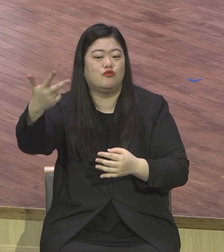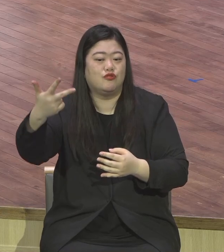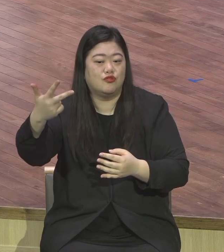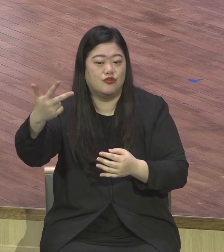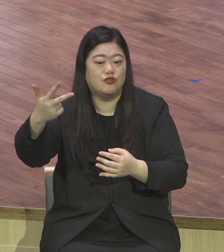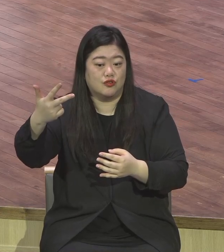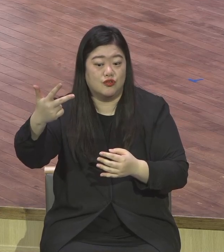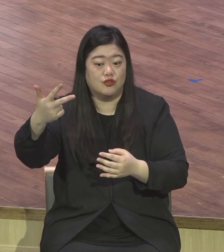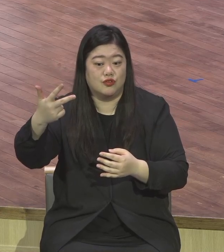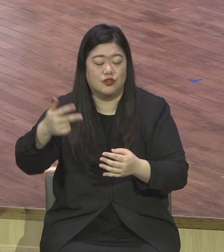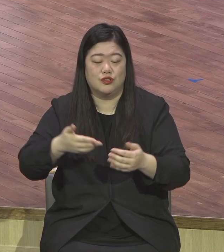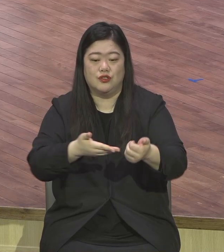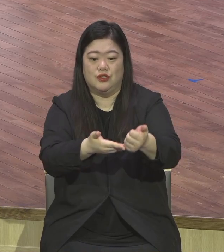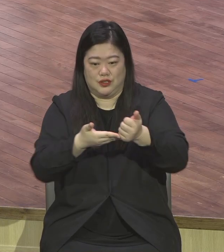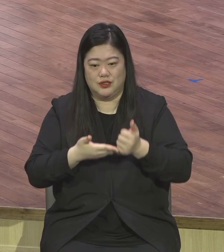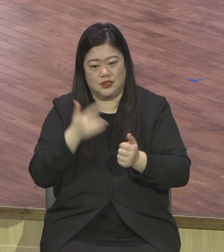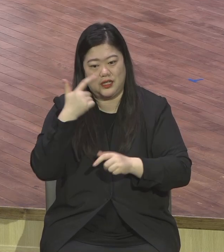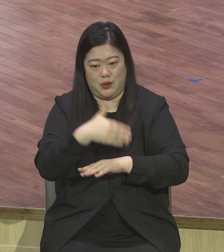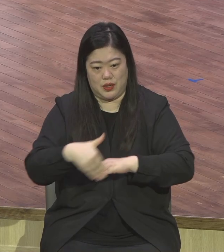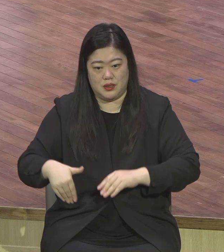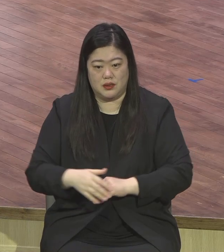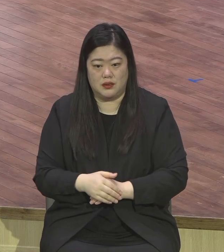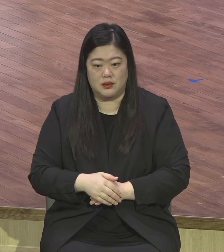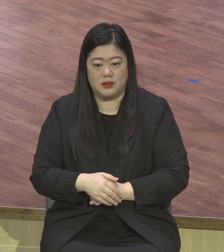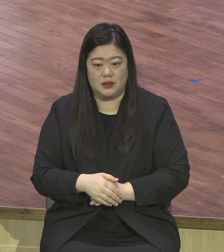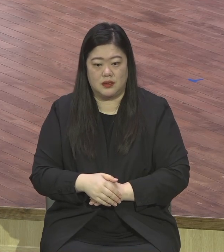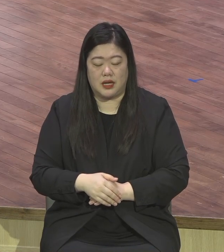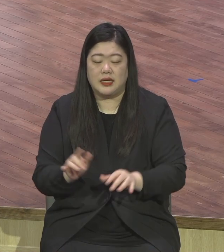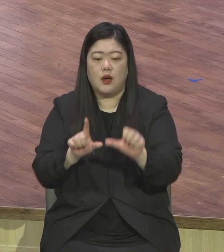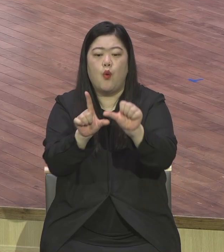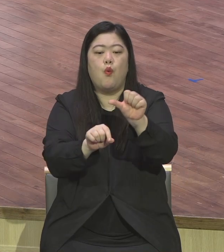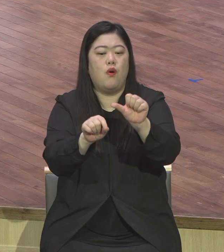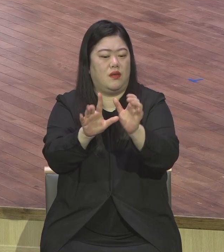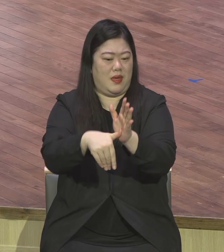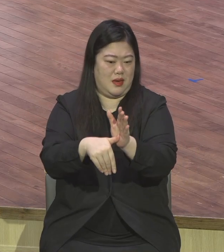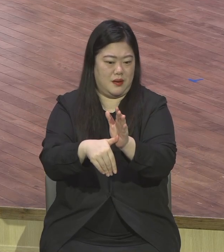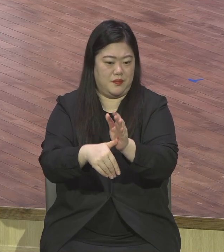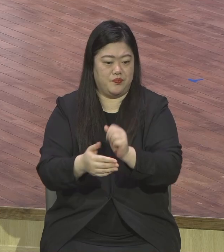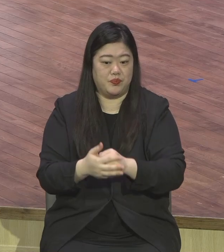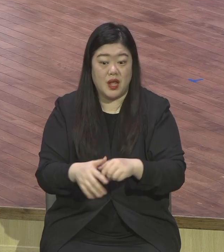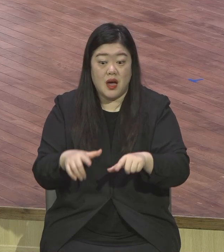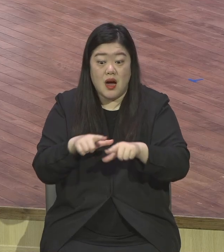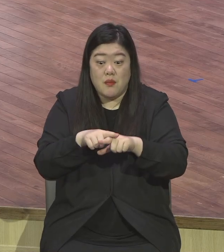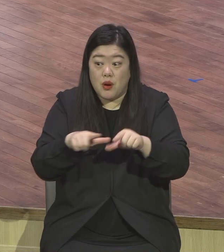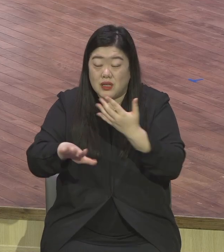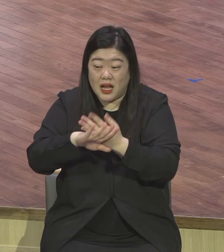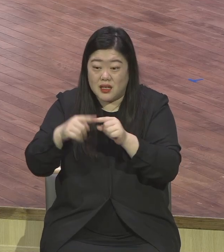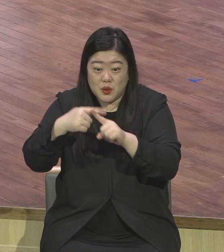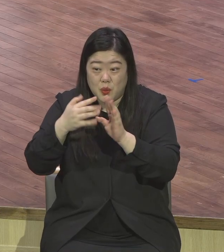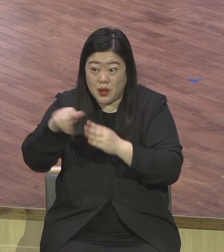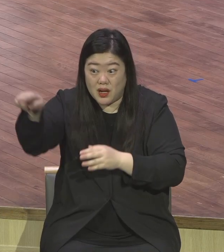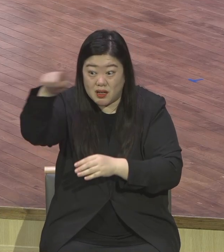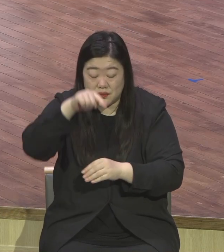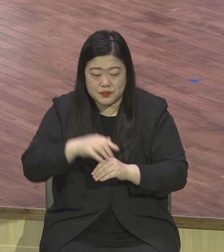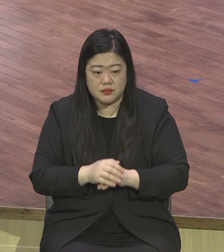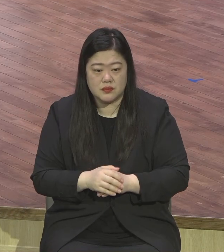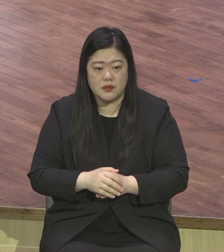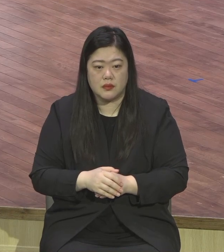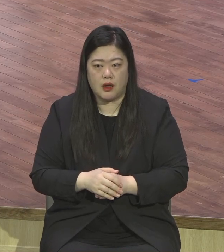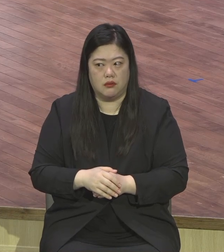보통 일반 교회들은 다 손 내리고 있어요. 완전히 그냥 아무것도 움직이지 못하고